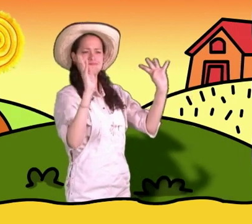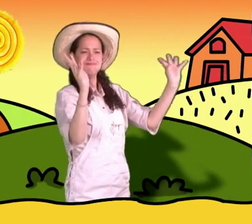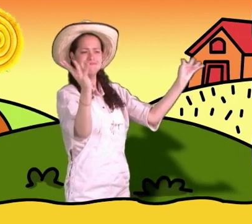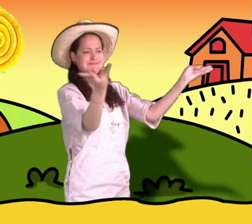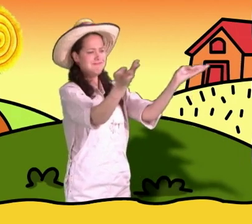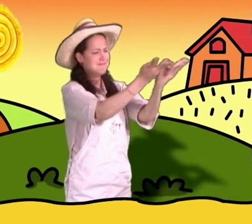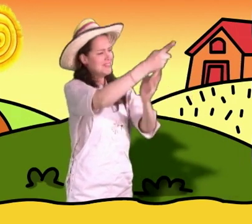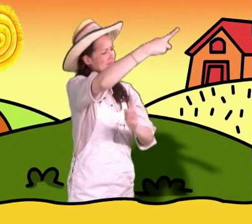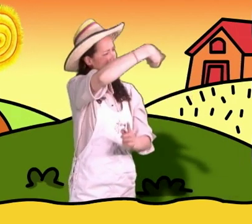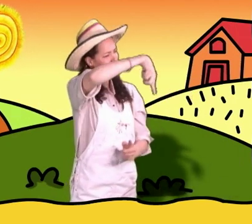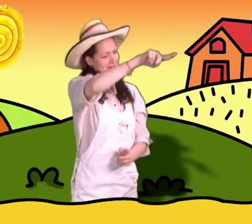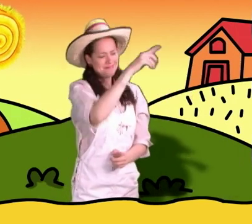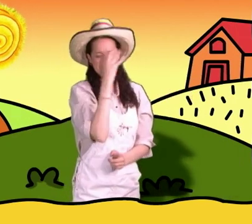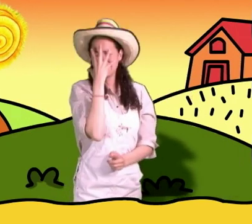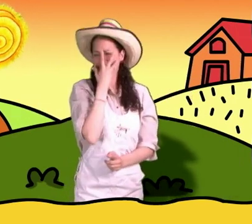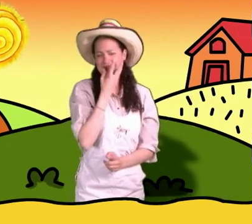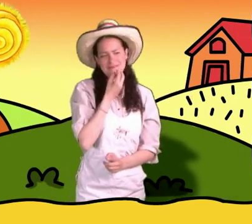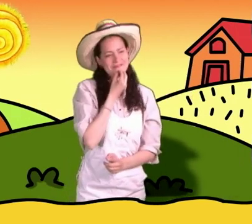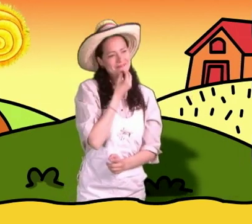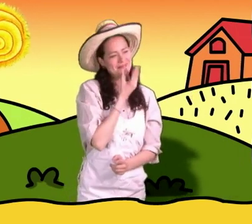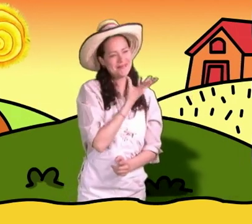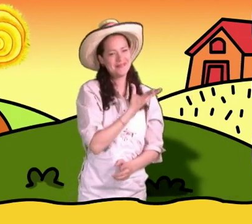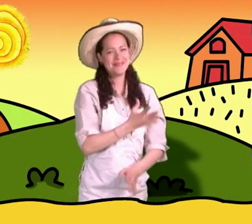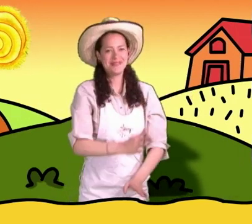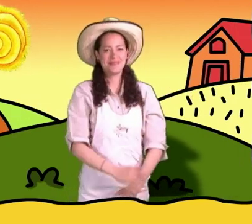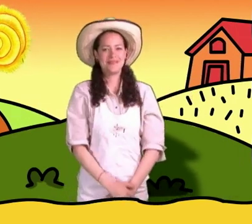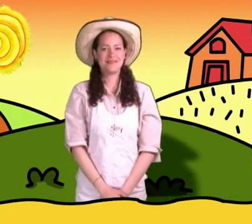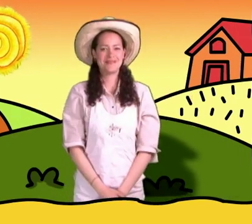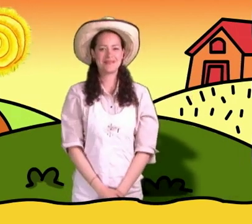porque conviven en la granja y son hermosos.